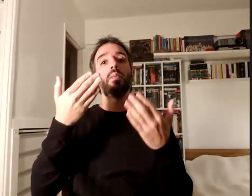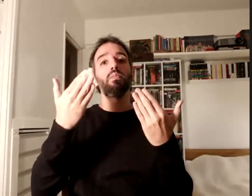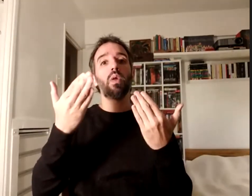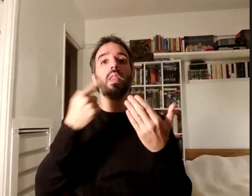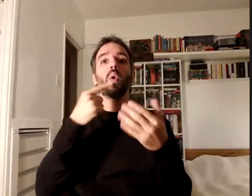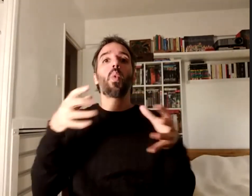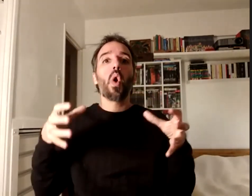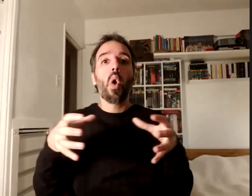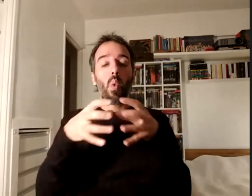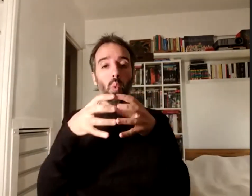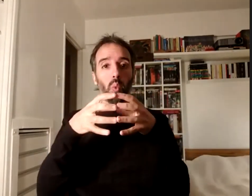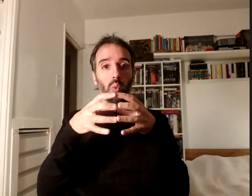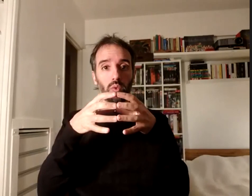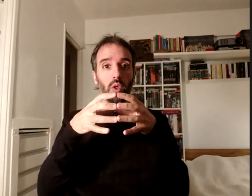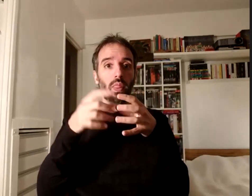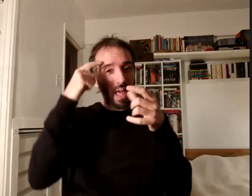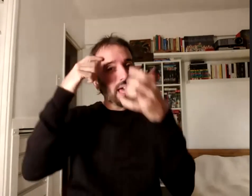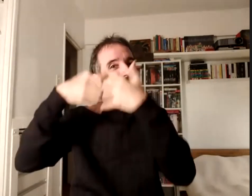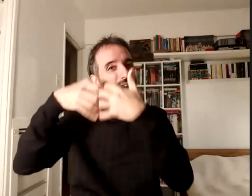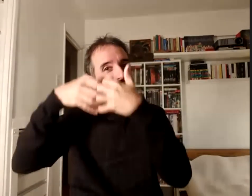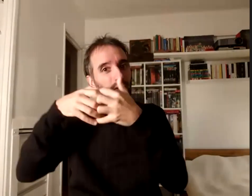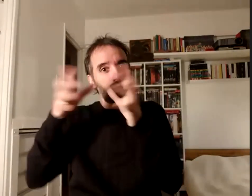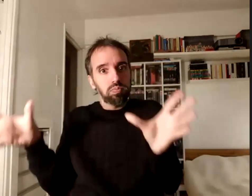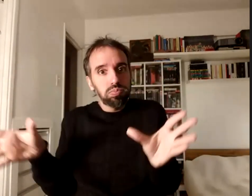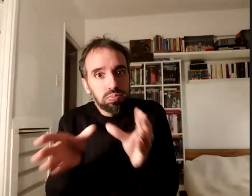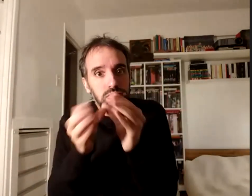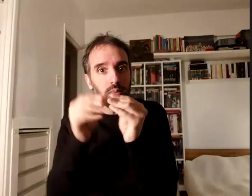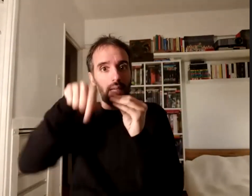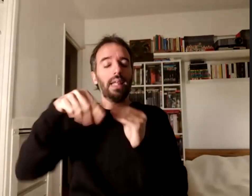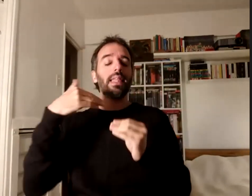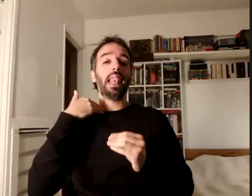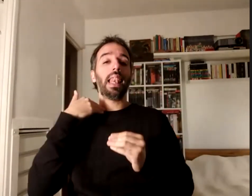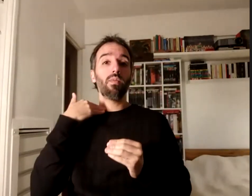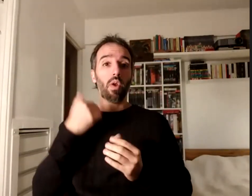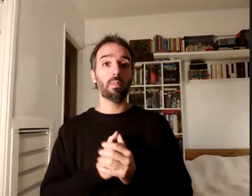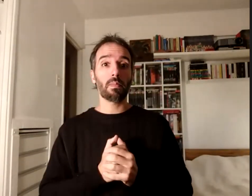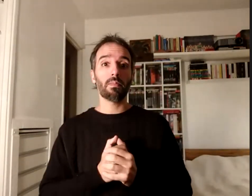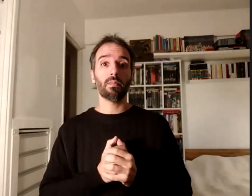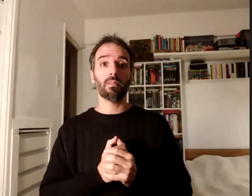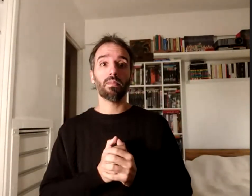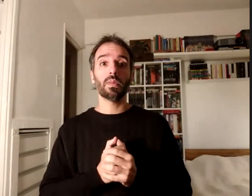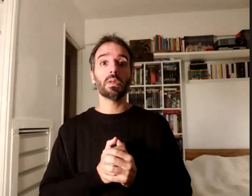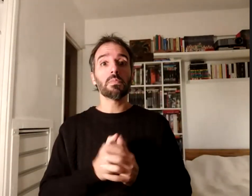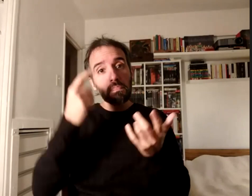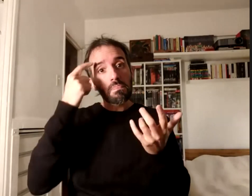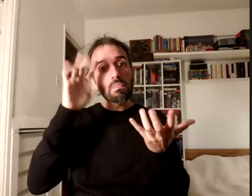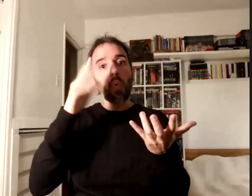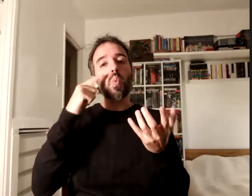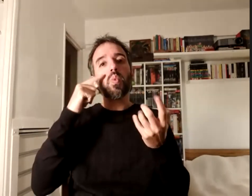de reflexiones se condensen, ¿no?, en este libro, constituye un aporte fundamental a ese